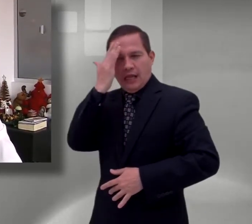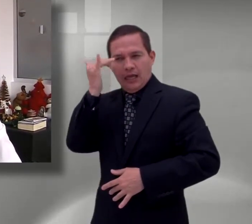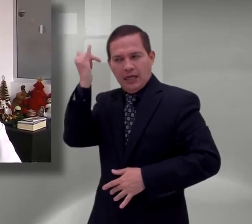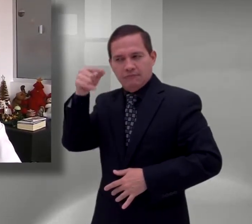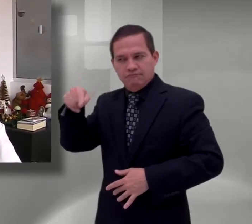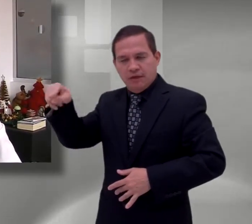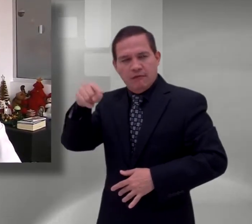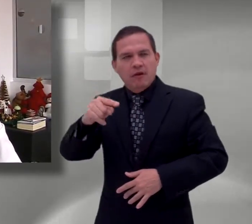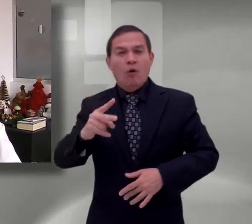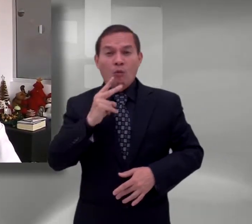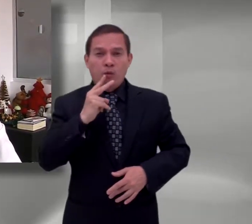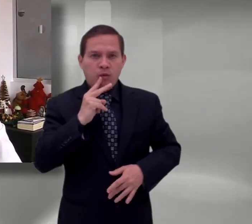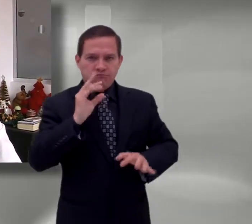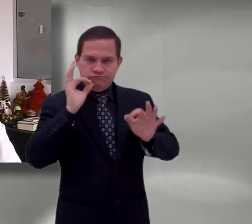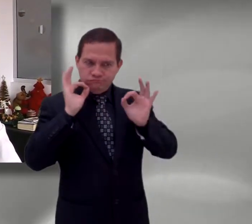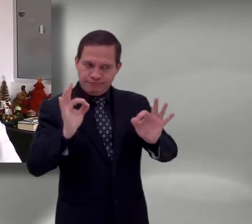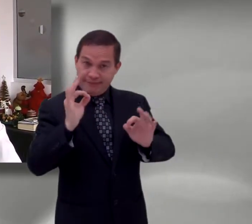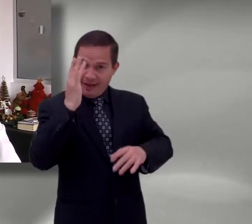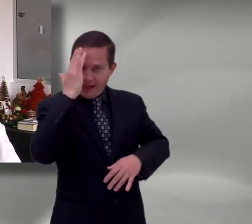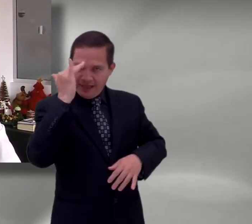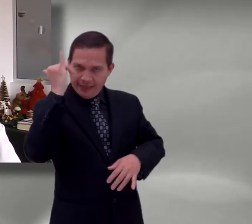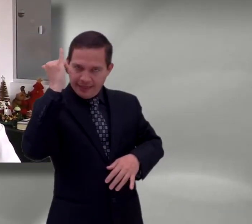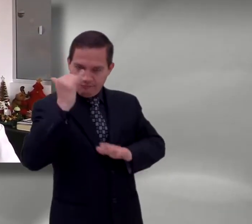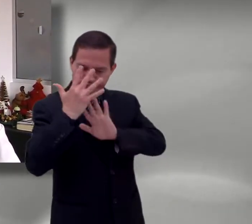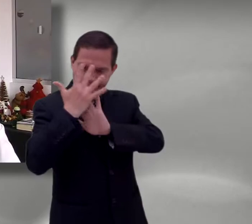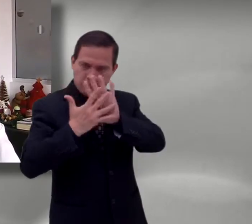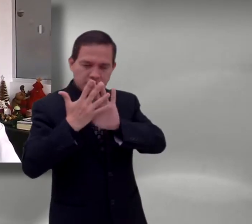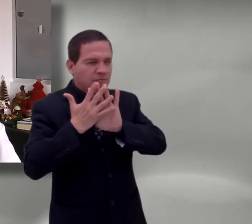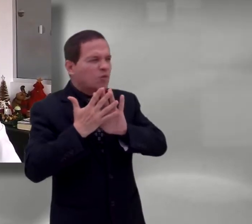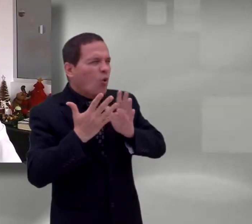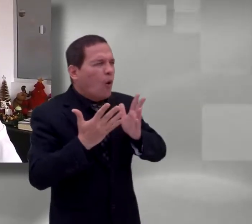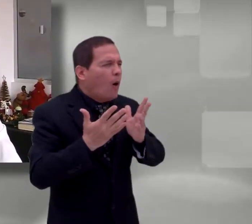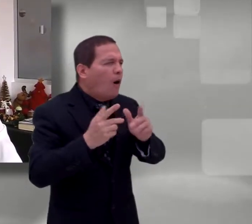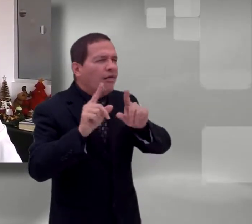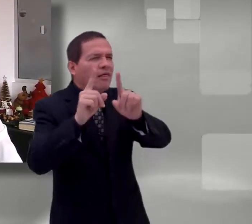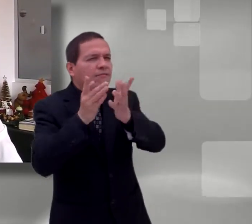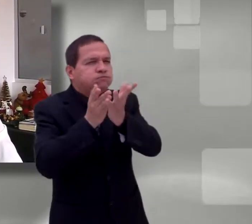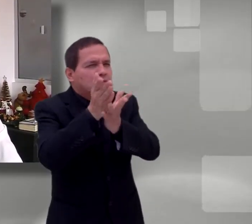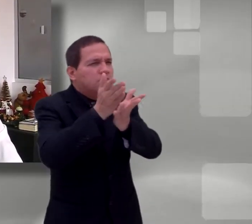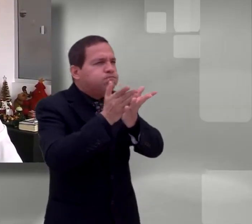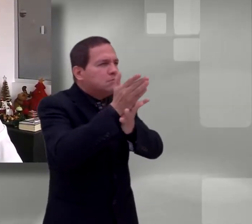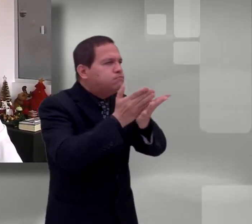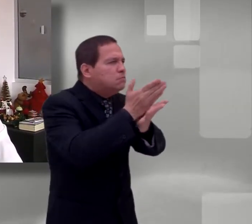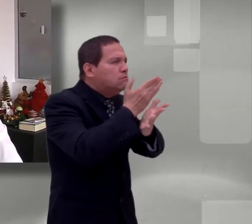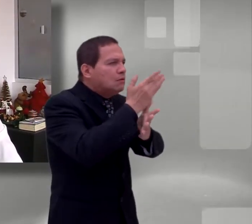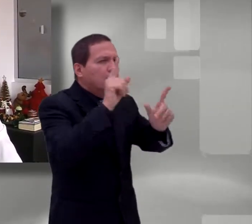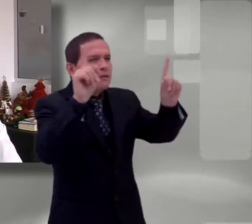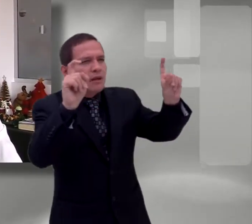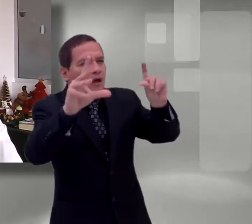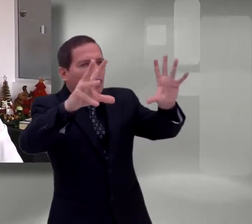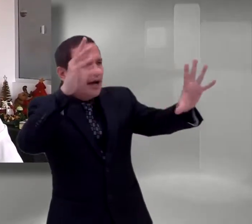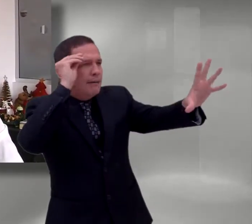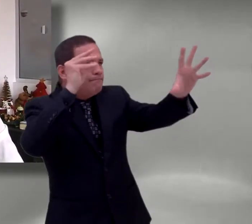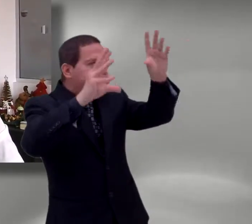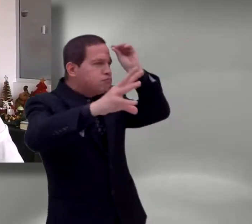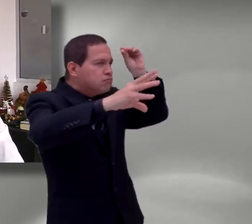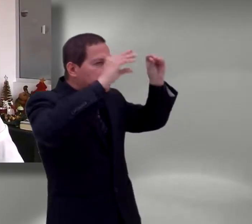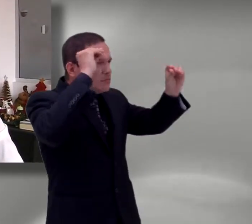conocimiento de manera fiel o de una manera mucho más rigurosa.